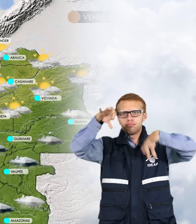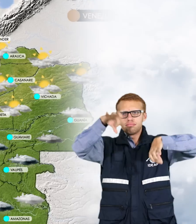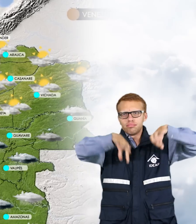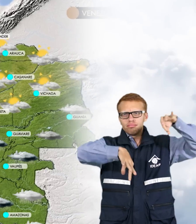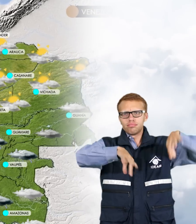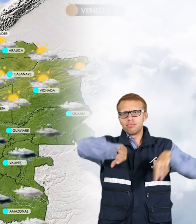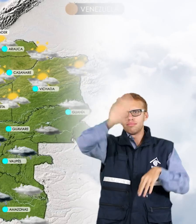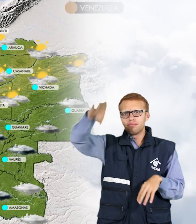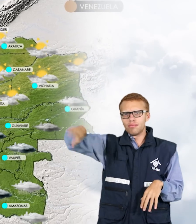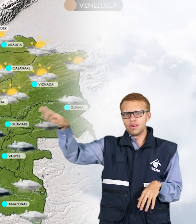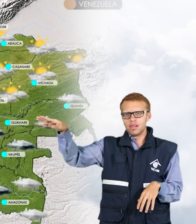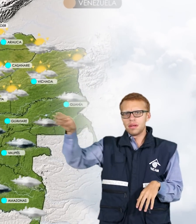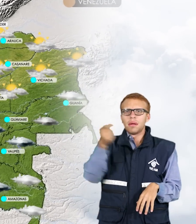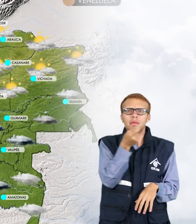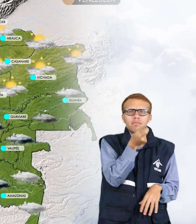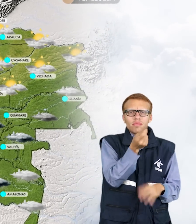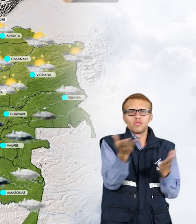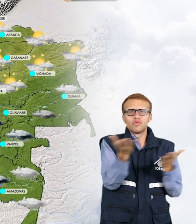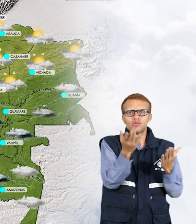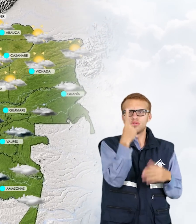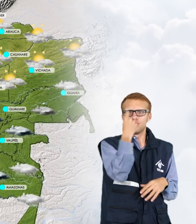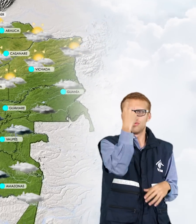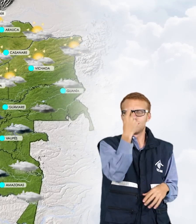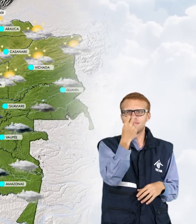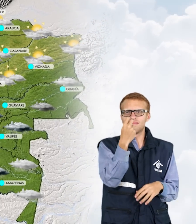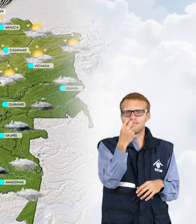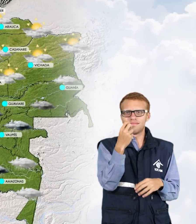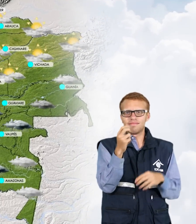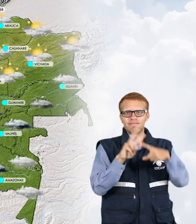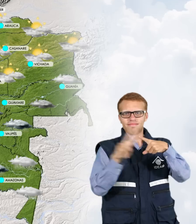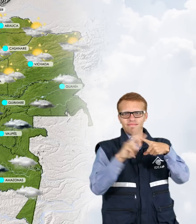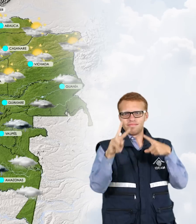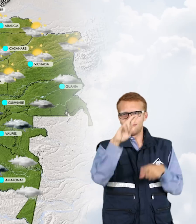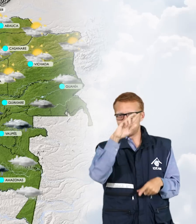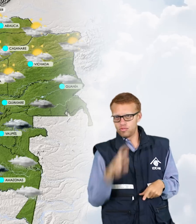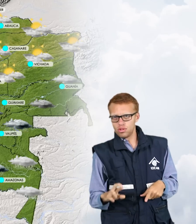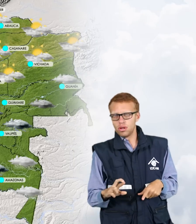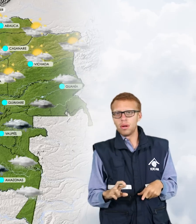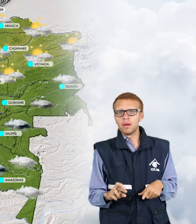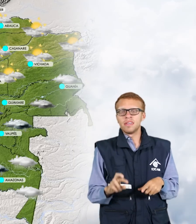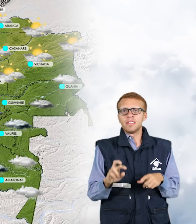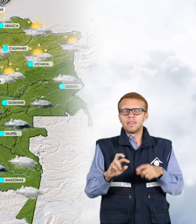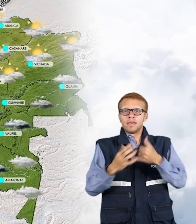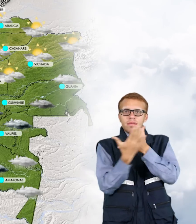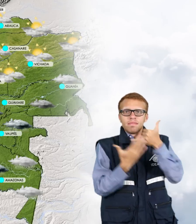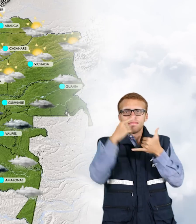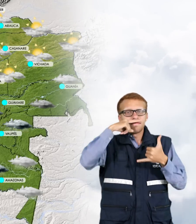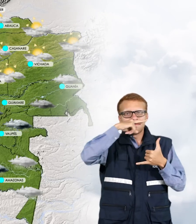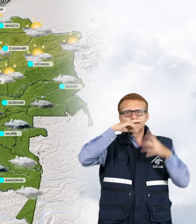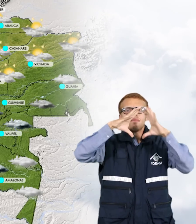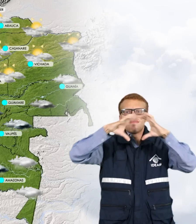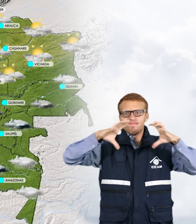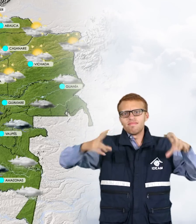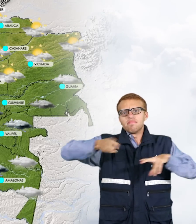intensidad en sur de Meta y sur de Vichada. La Amazonía presentará nubosidad abundante con lluvias